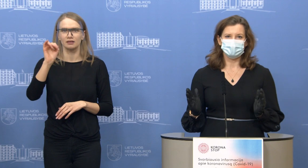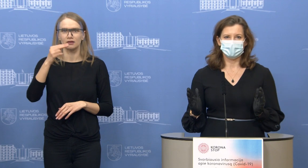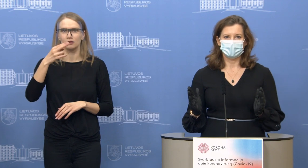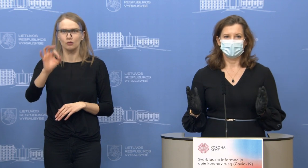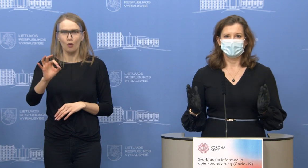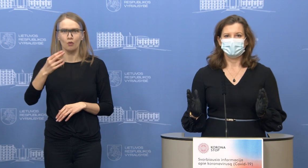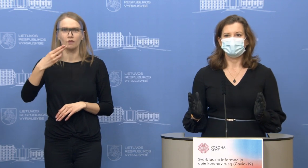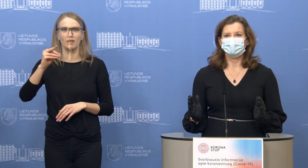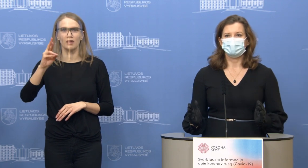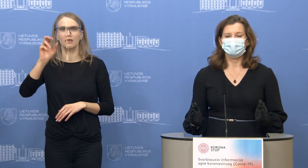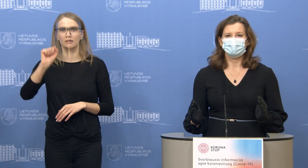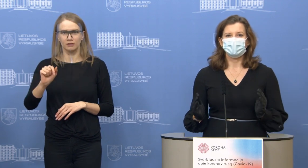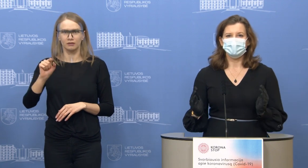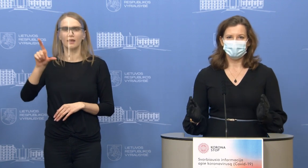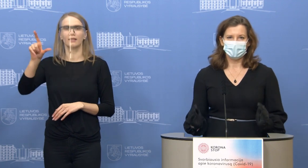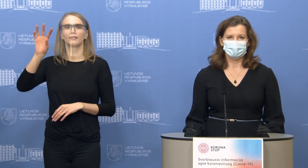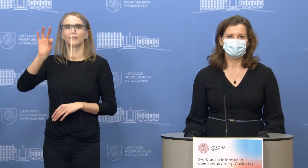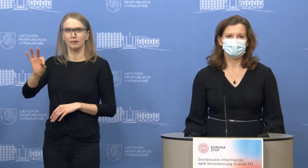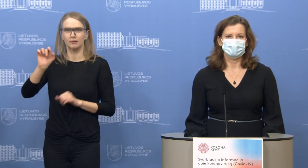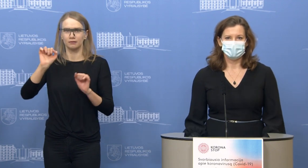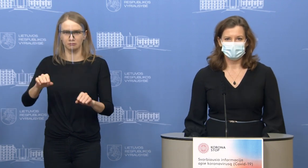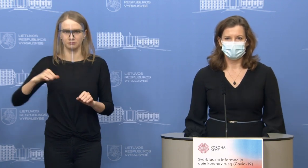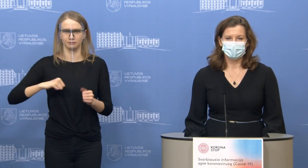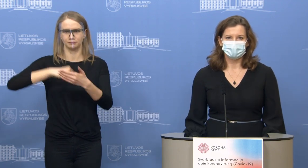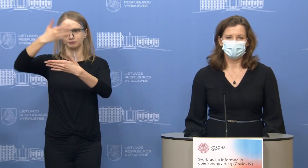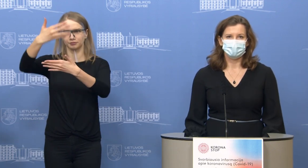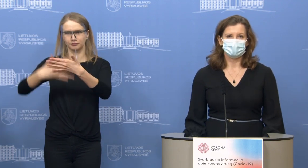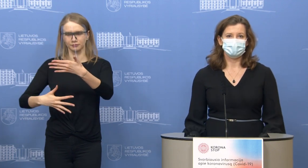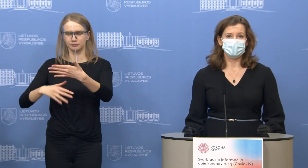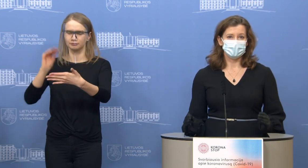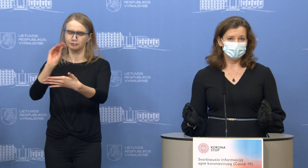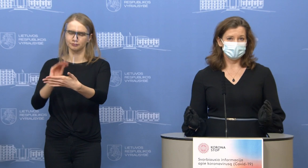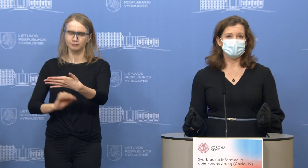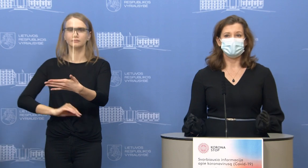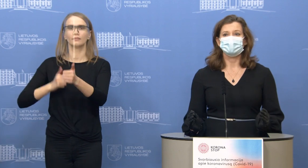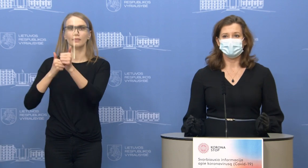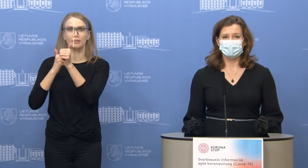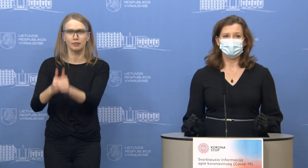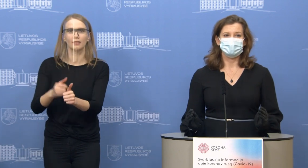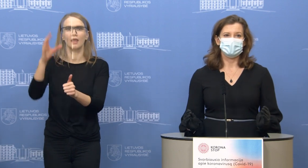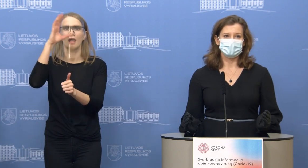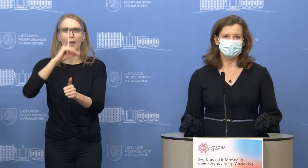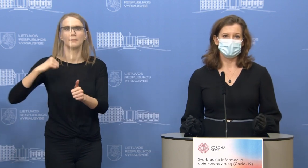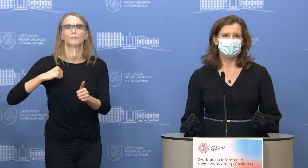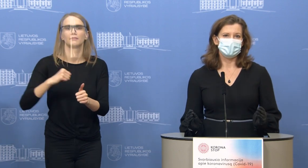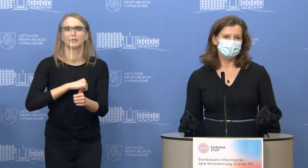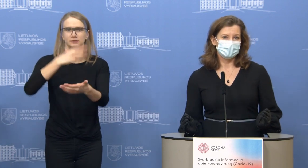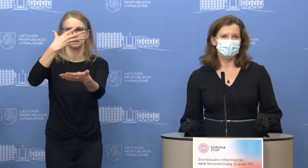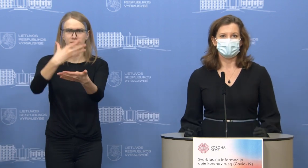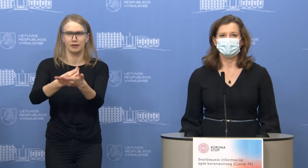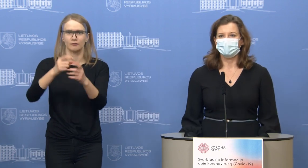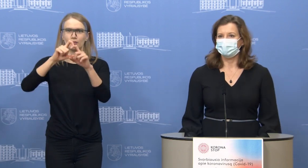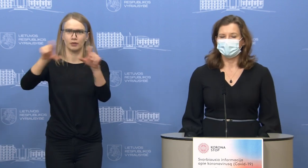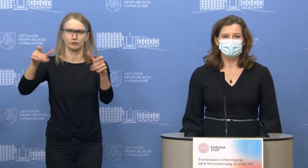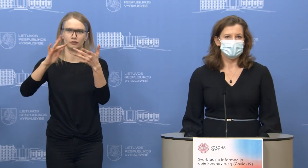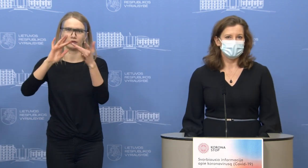instrukciją, kaip iš tikrųjų pačiam galima susikurti savo elektroninę parduotuvę. Ir kad tai yra tikrai visai nesudėtinga ir labai greitai